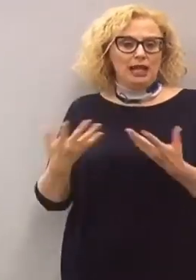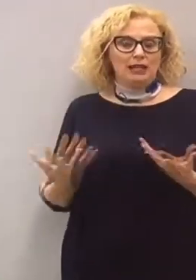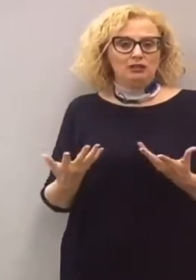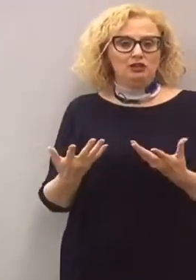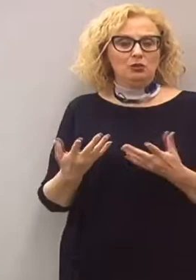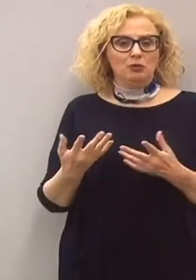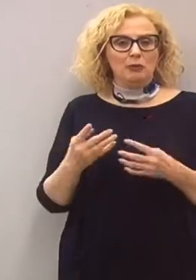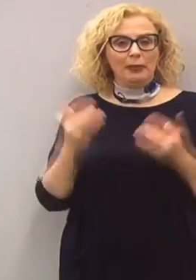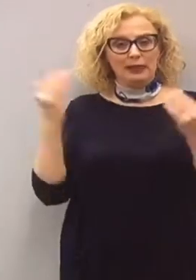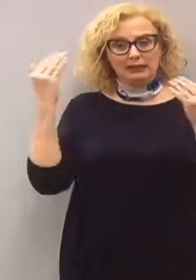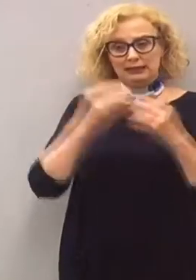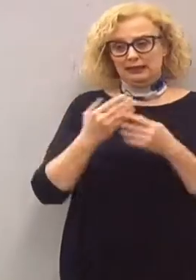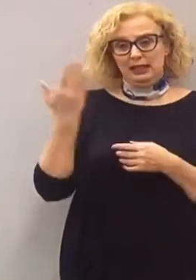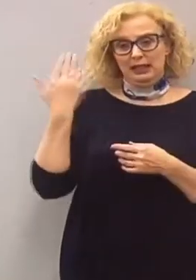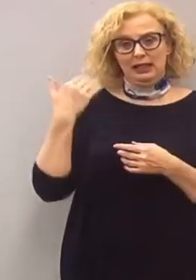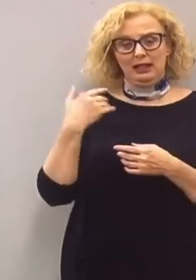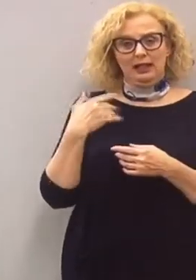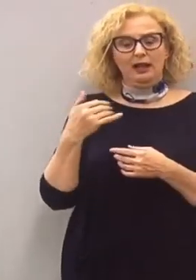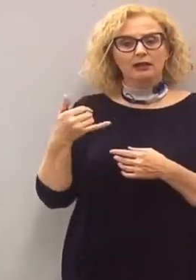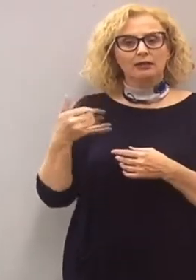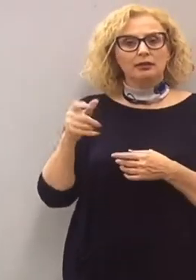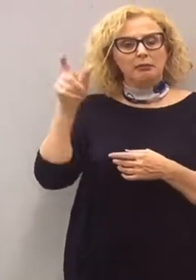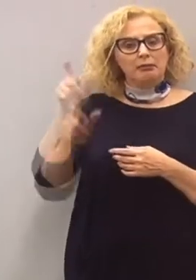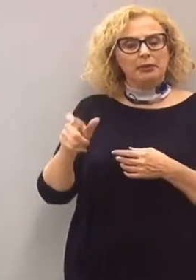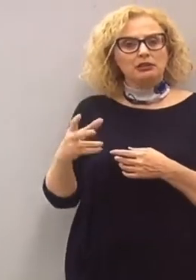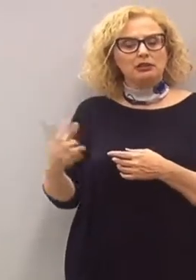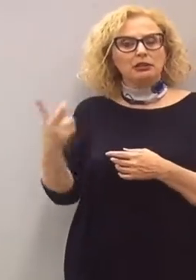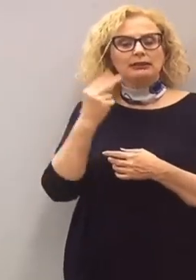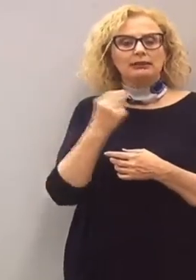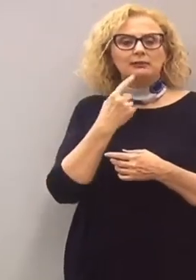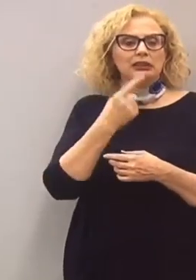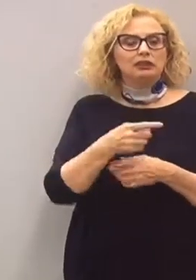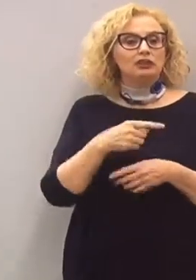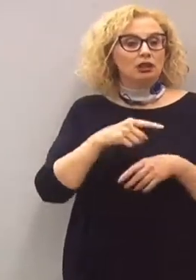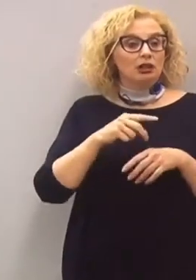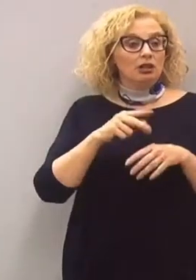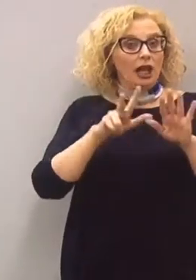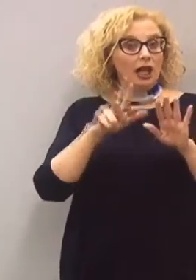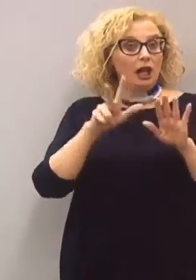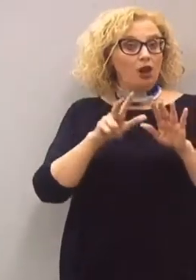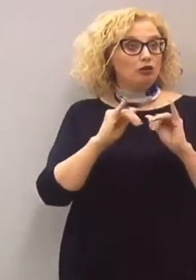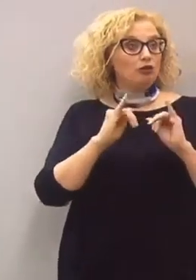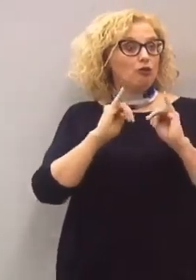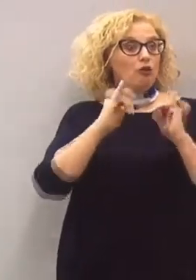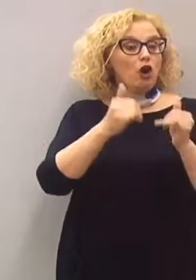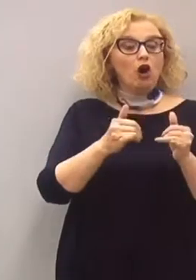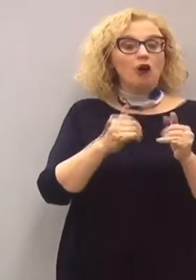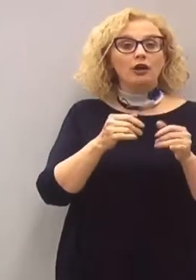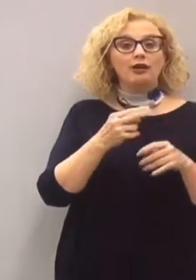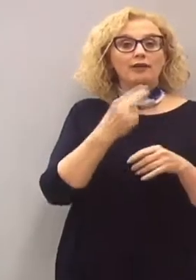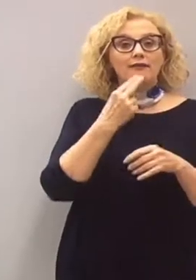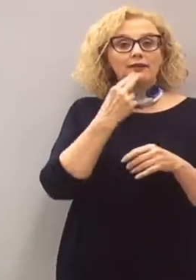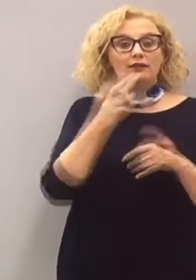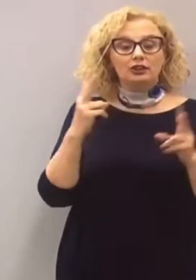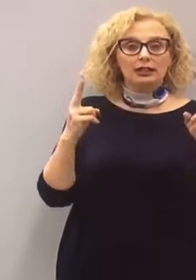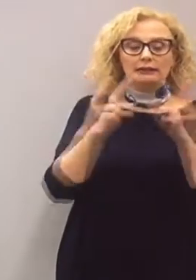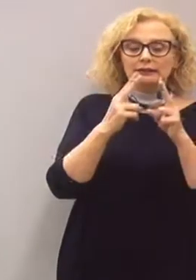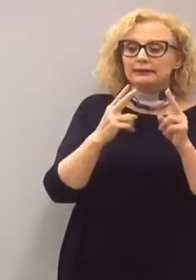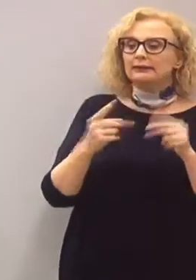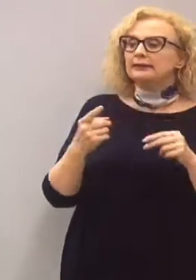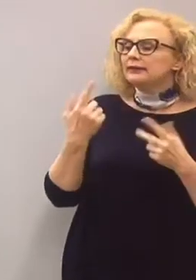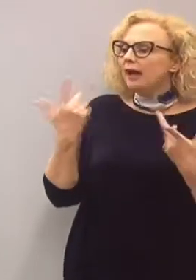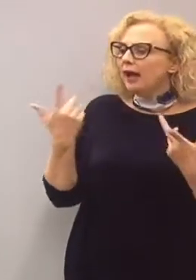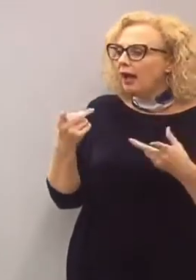sentito una persona e mi dice che è uscita dopo le 20, i vigili l'hanno vista, hanno avuto buon senso i vigili,